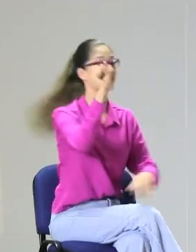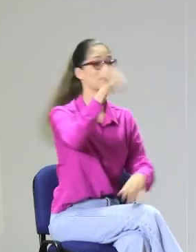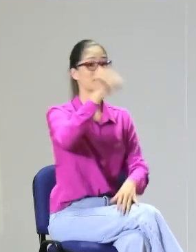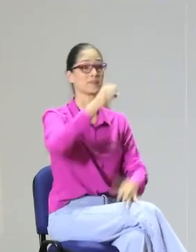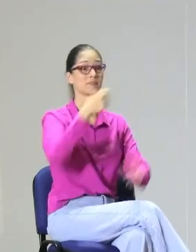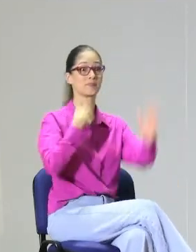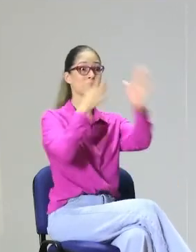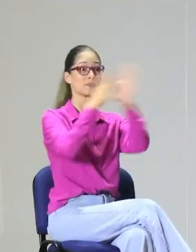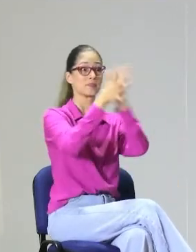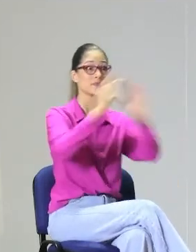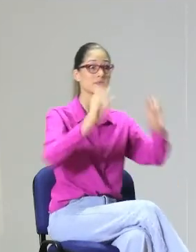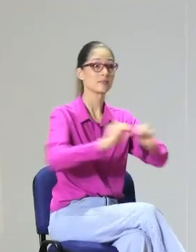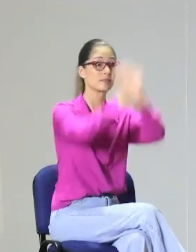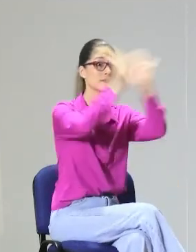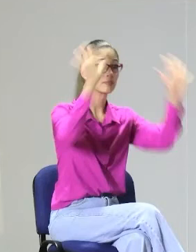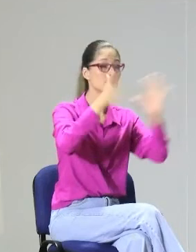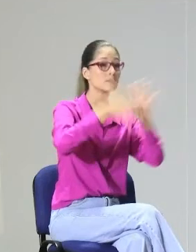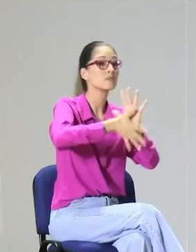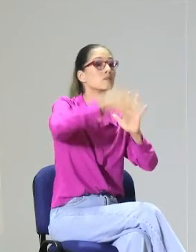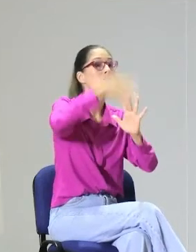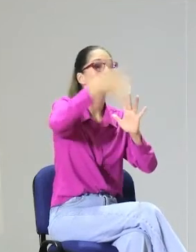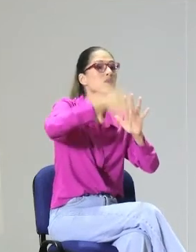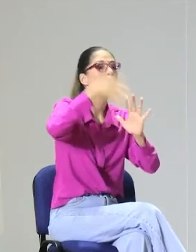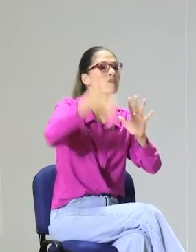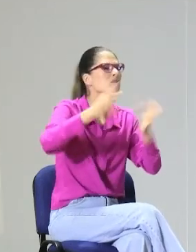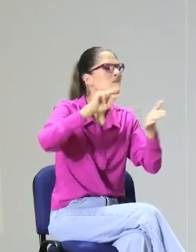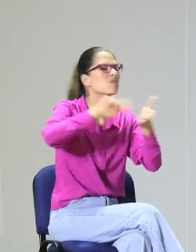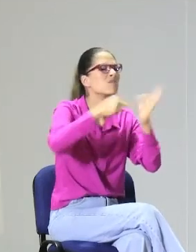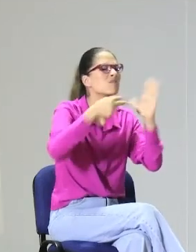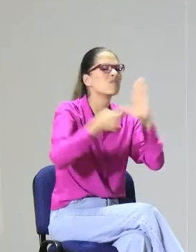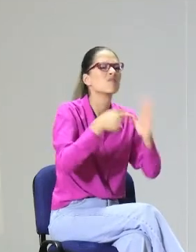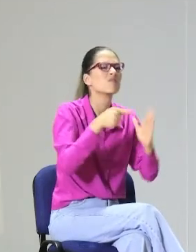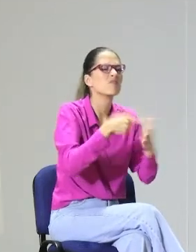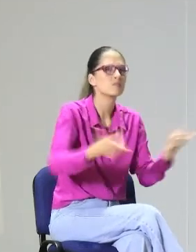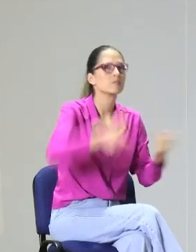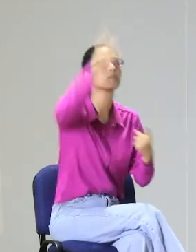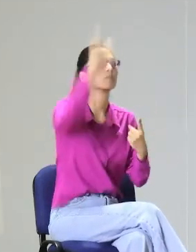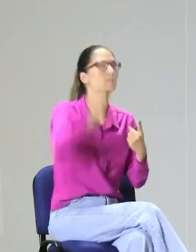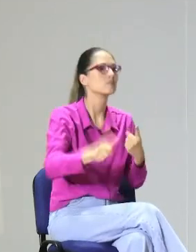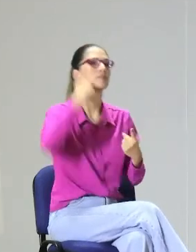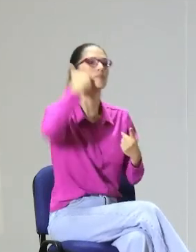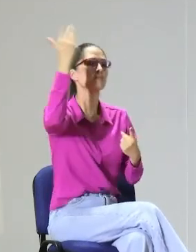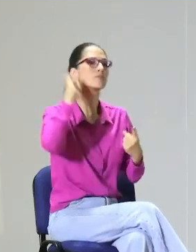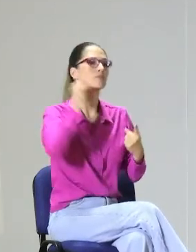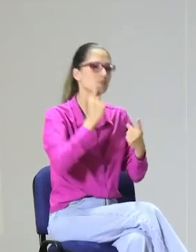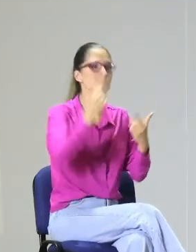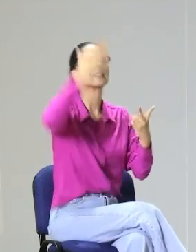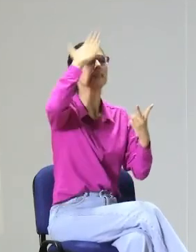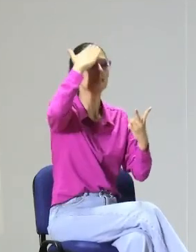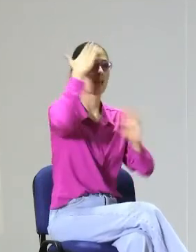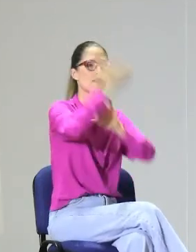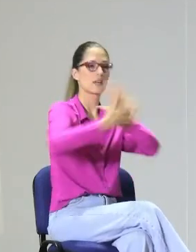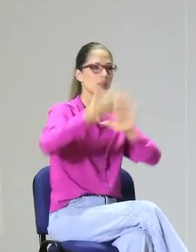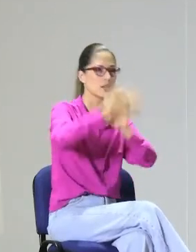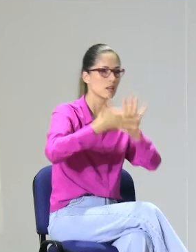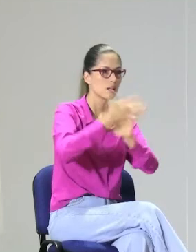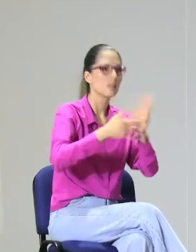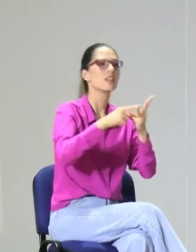Aquí hablan sobre el modelo lingüístico, sí. Bueno, entonces, para aclarar, el modelo lingüístico representa una